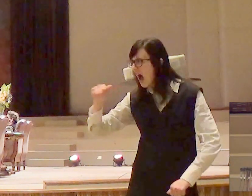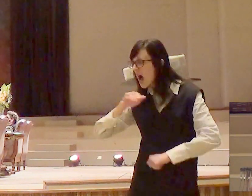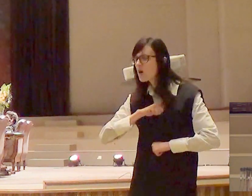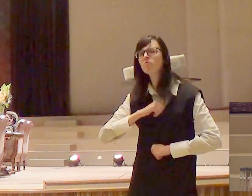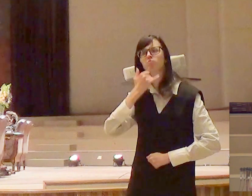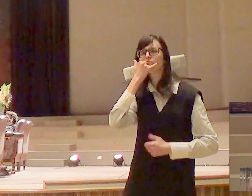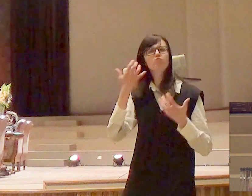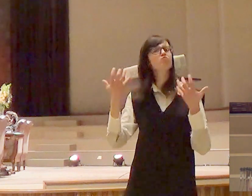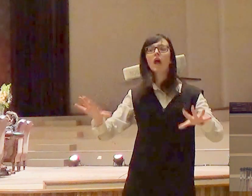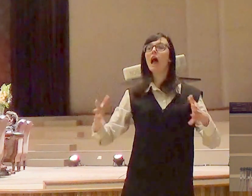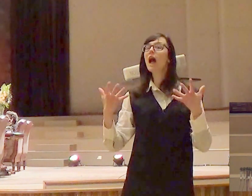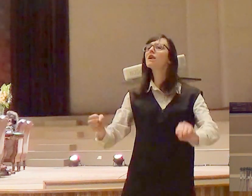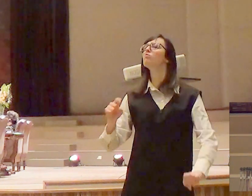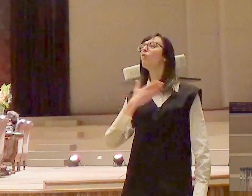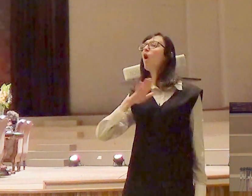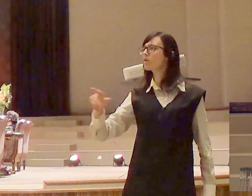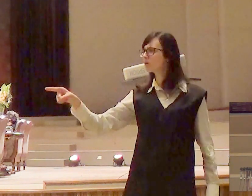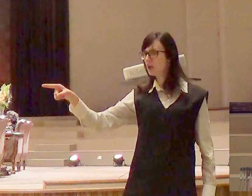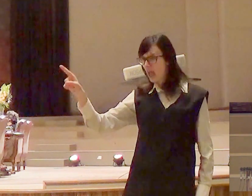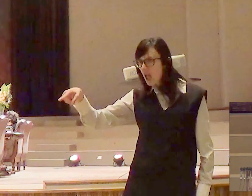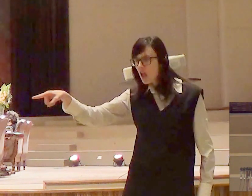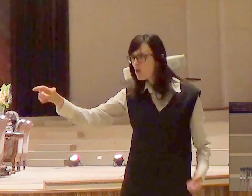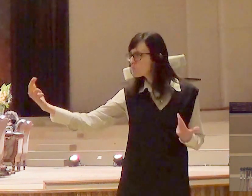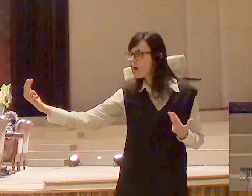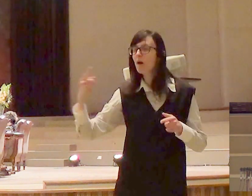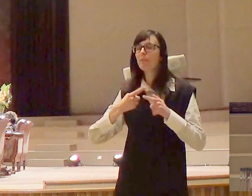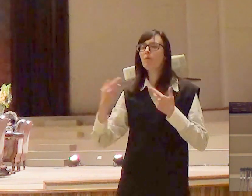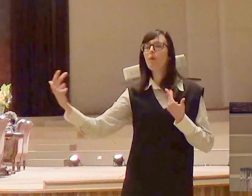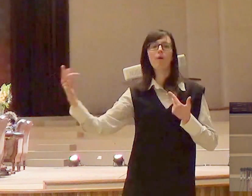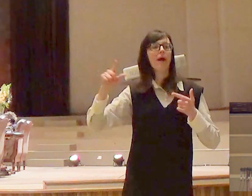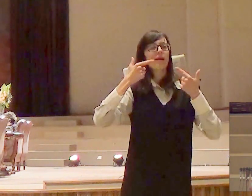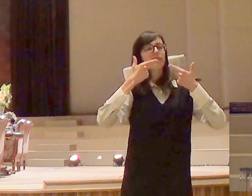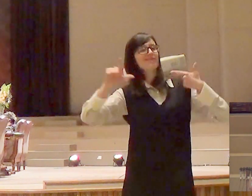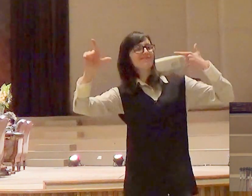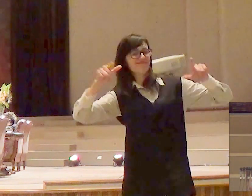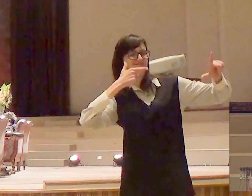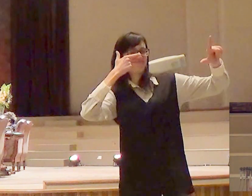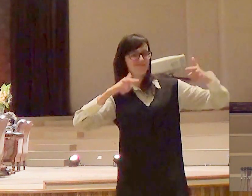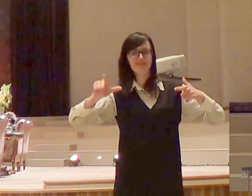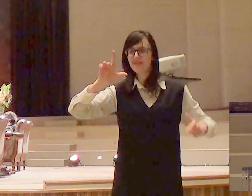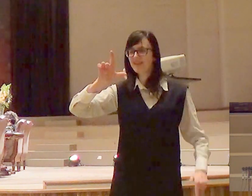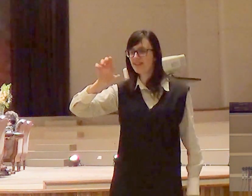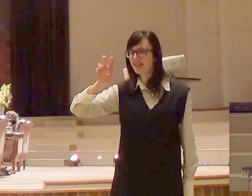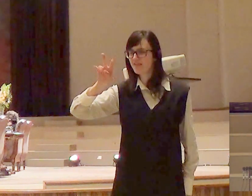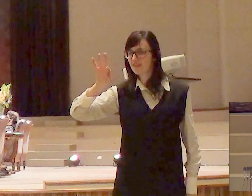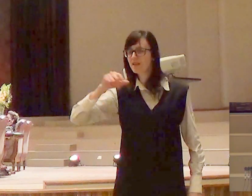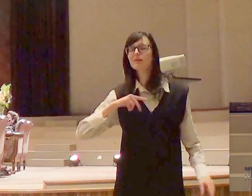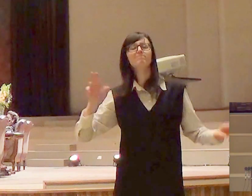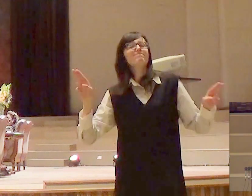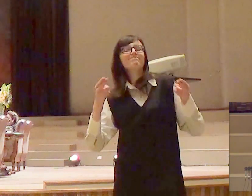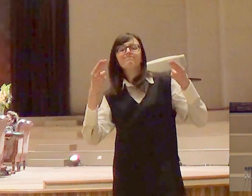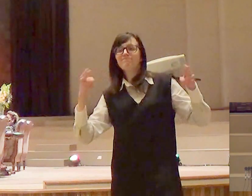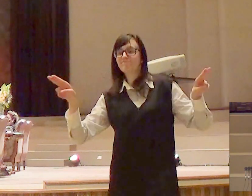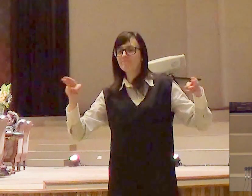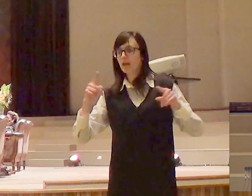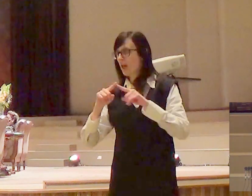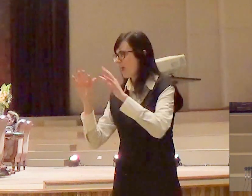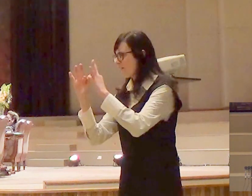Arão, também um levita, e a família dele, para serem a família sacerdotal, e ele então,